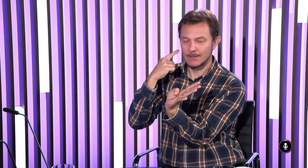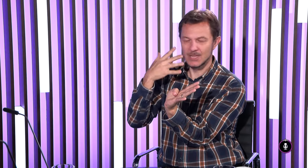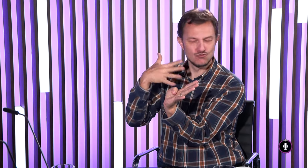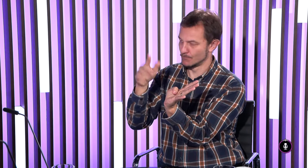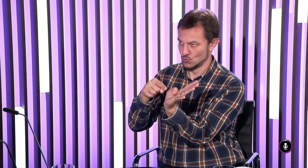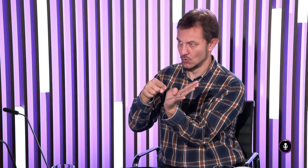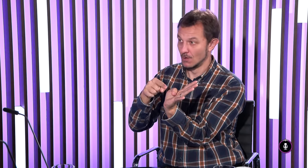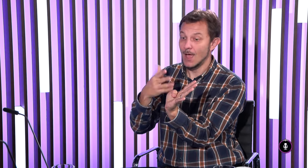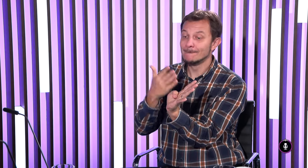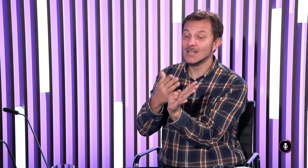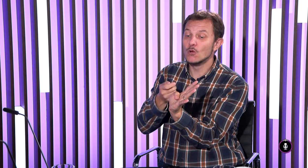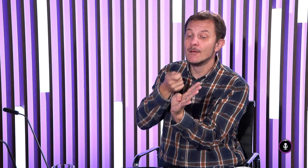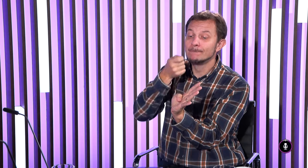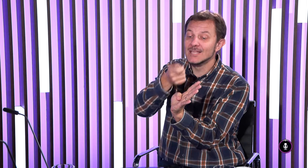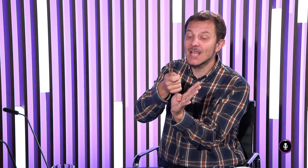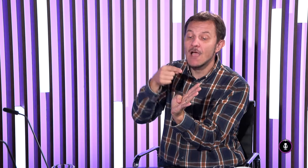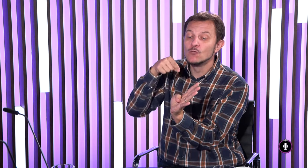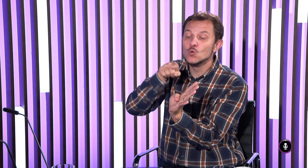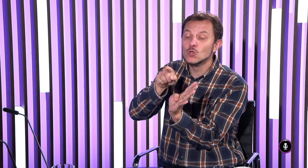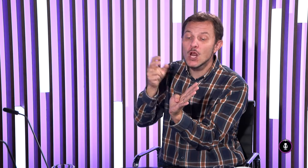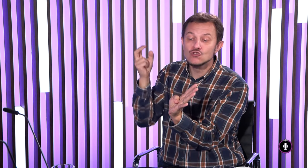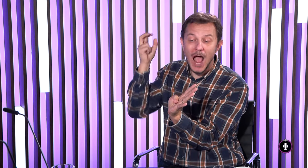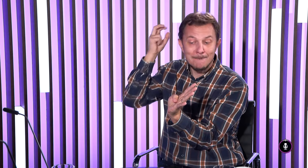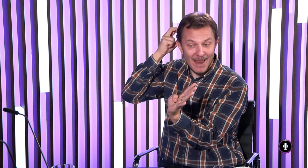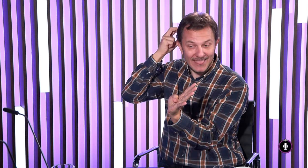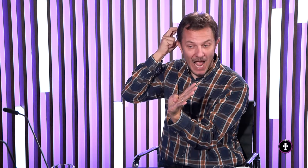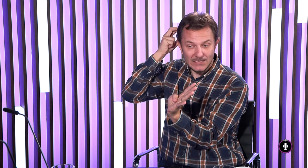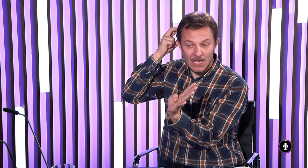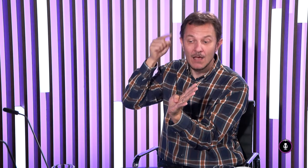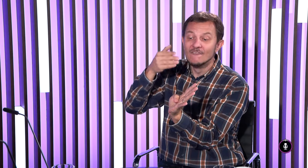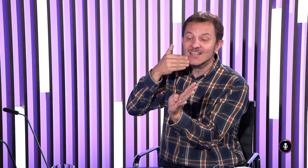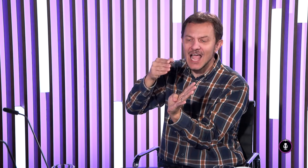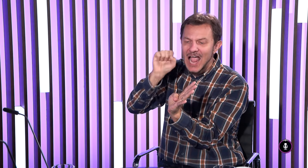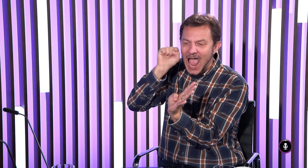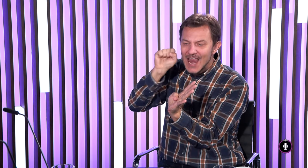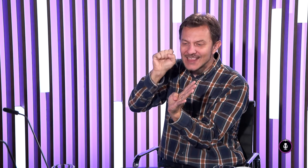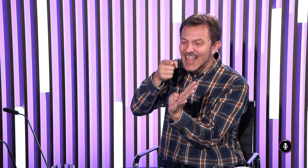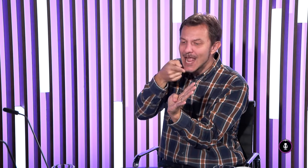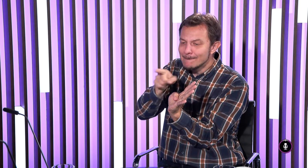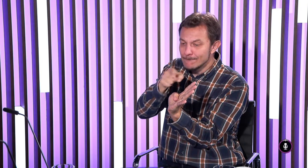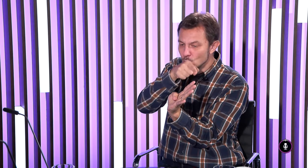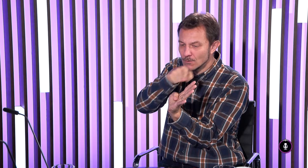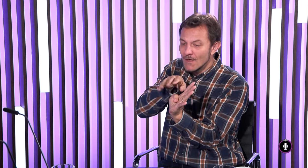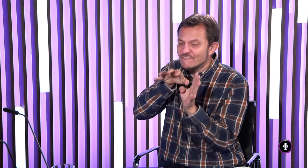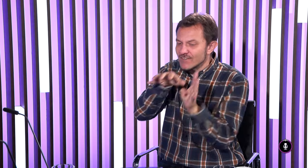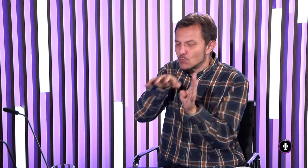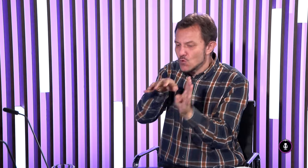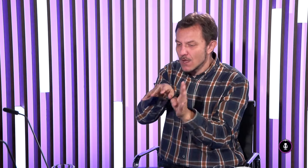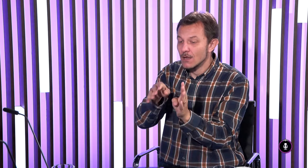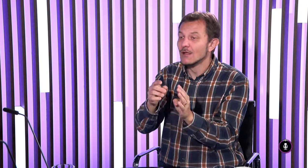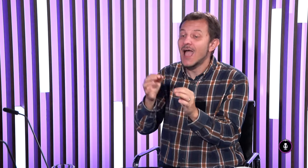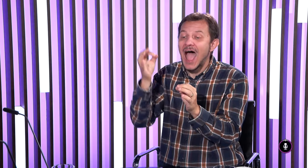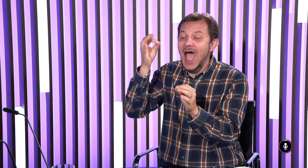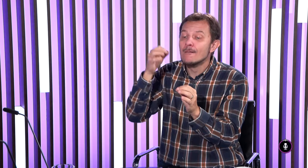odumreté. To znamená, človek tedy nepočuje. A vtedy sa implantuje dovnútra tento aparát alebo tento kochľárny